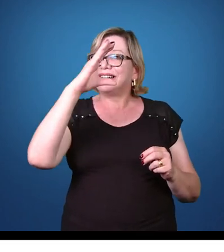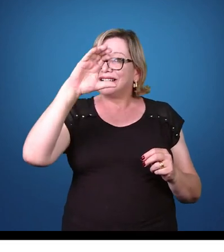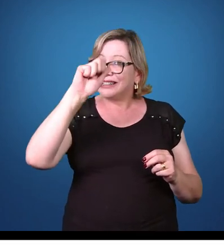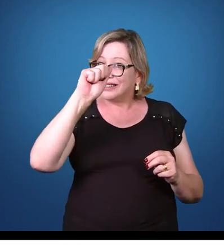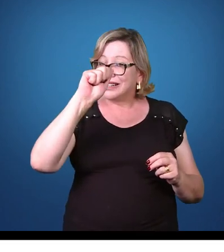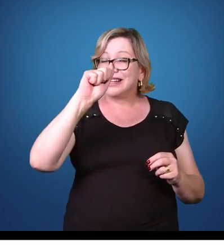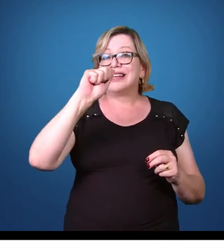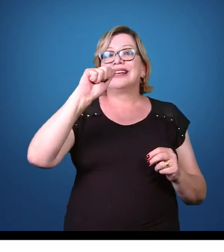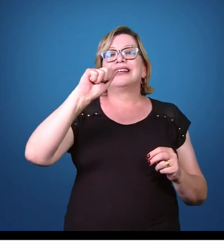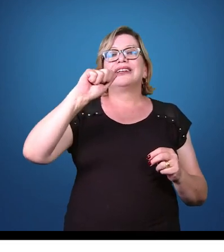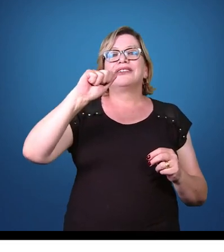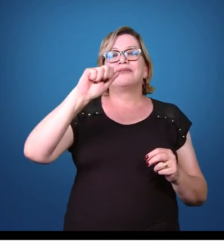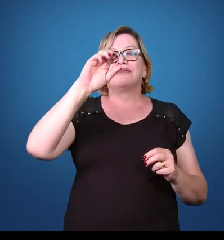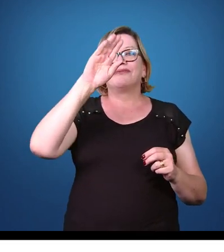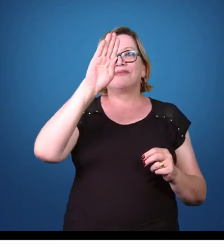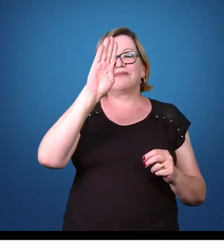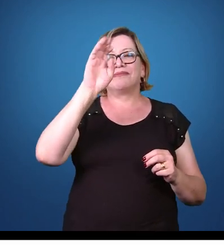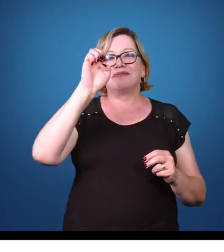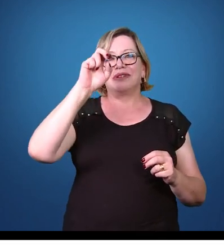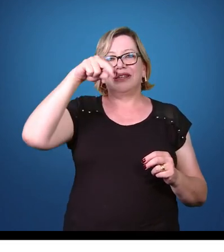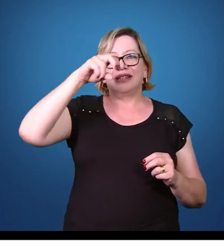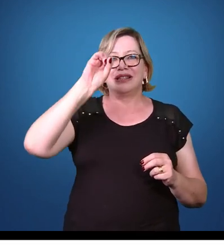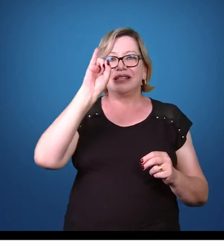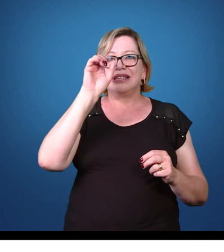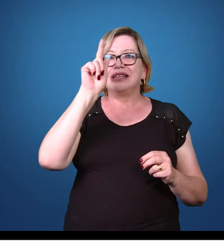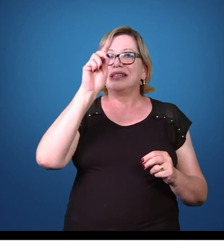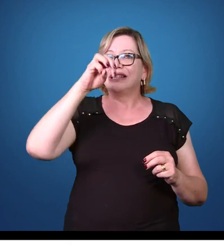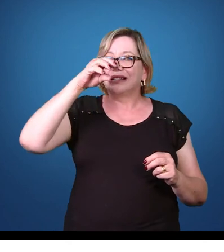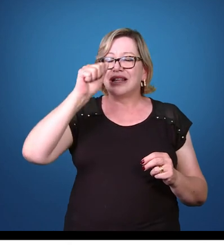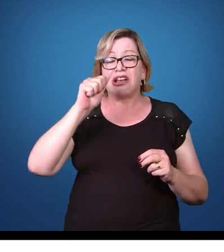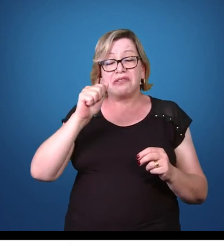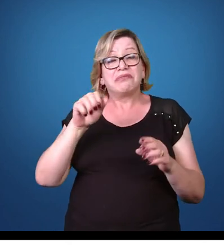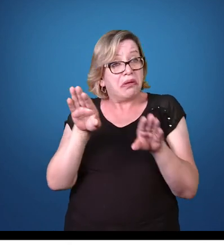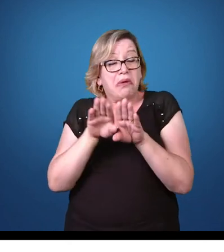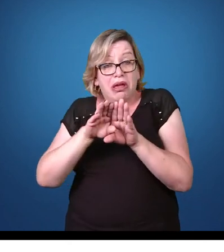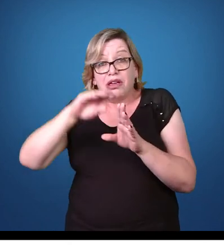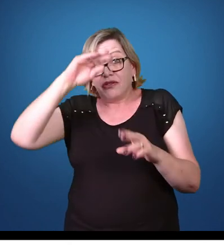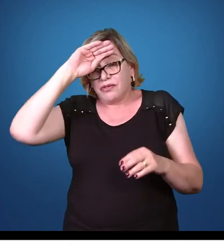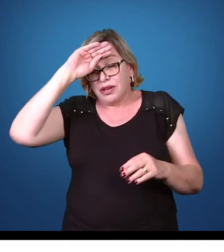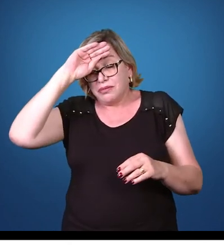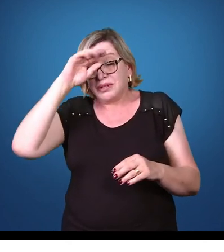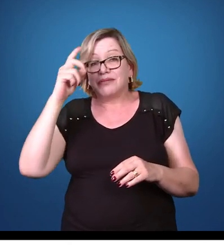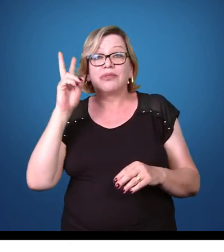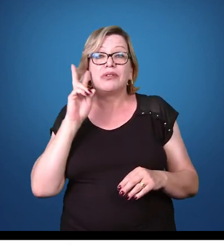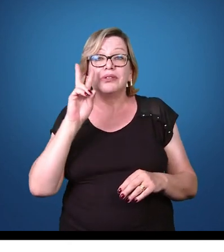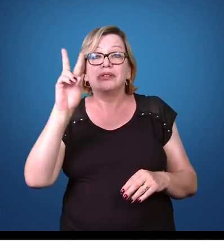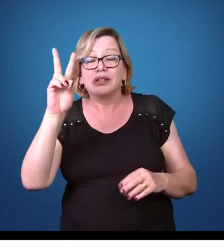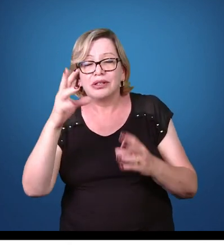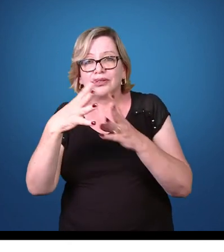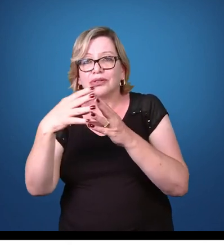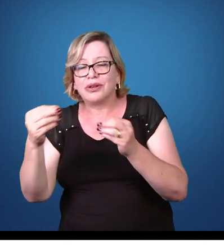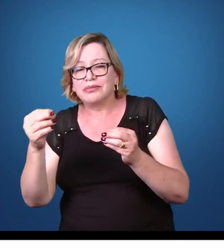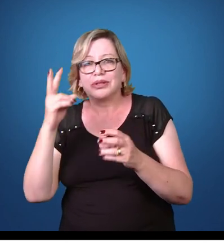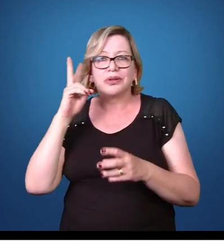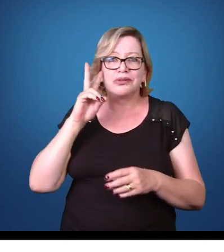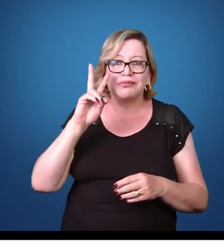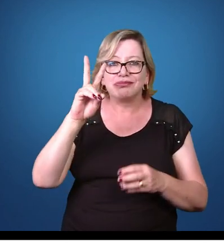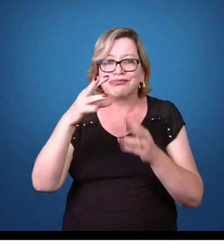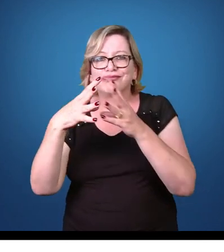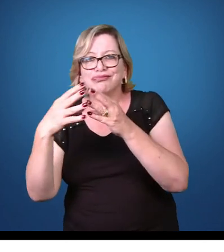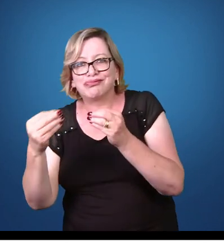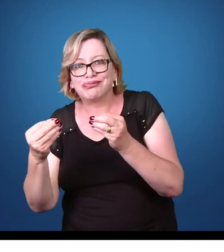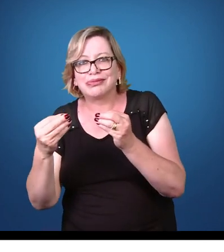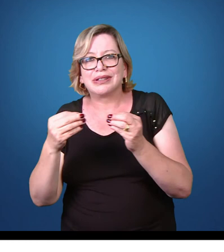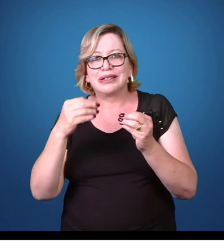febre também ocorre de 40 em 48 horas. Qual que a diferença? Normalmente, plasmodium falcíparum, ele leva à morte ou